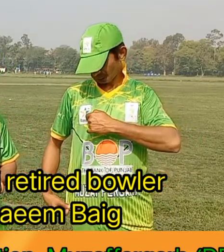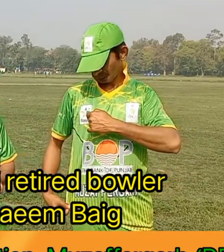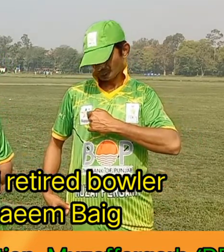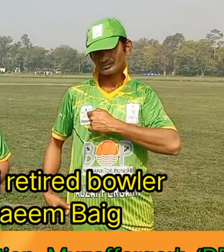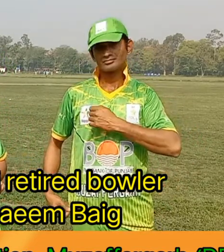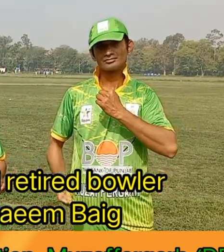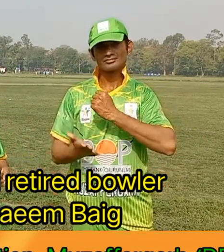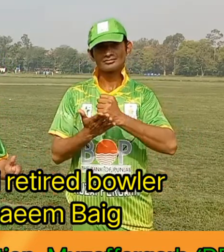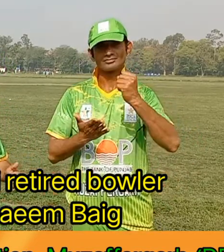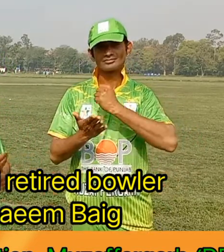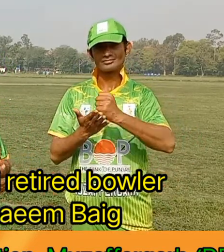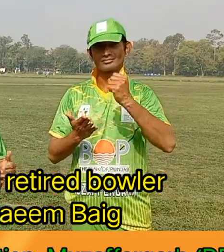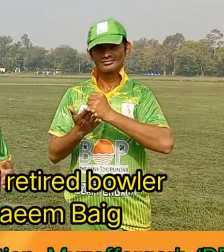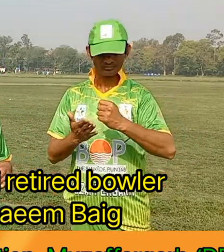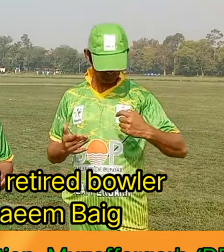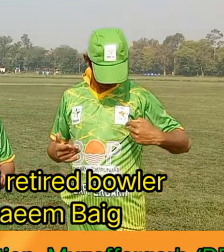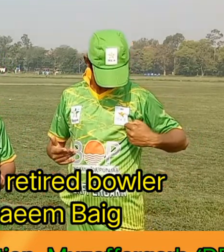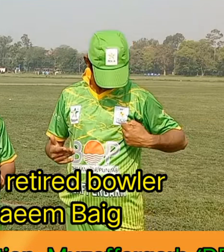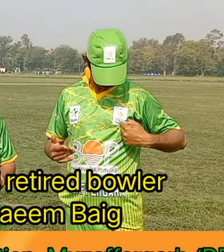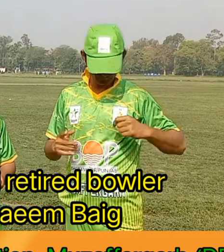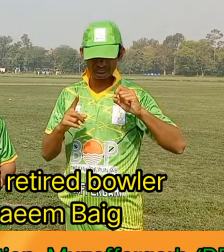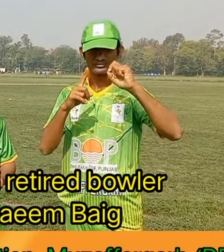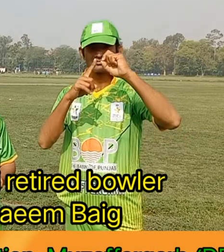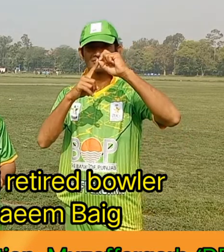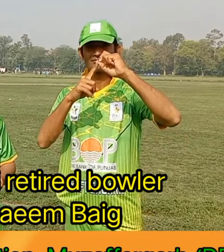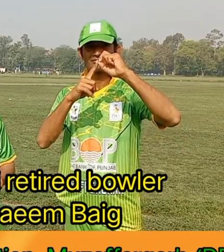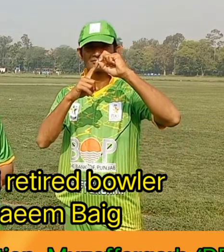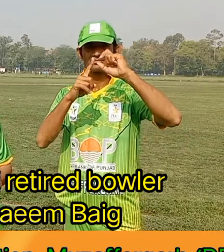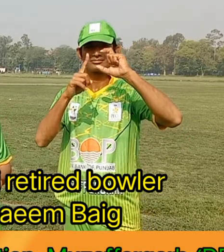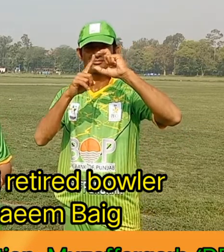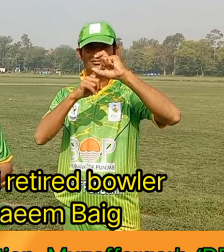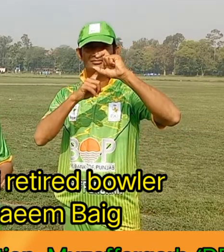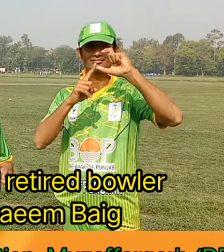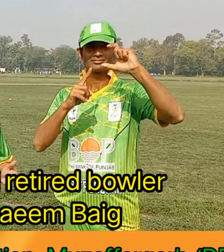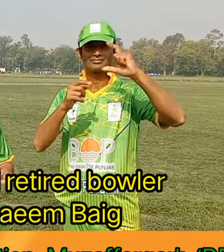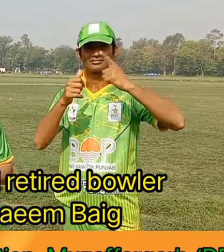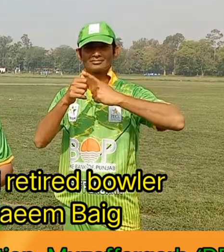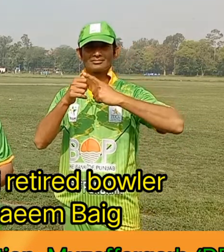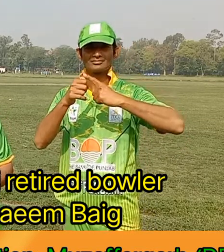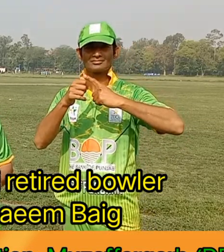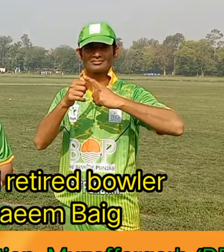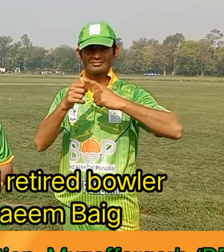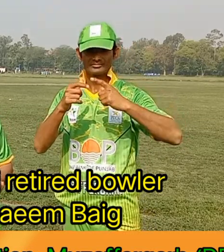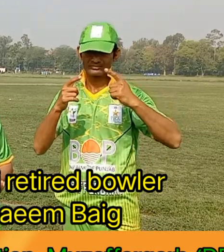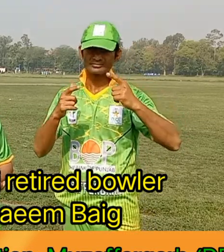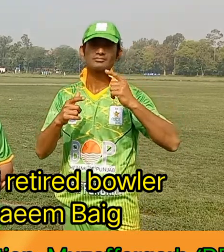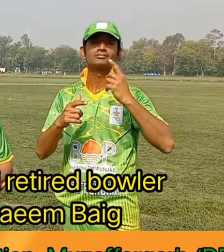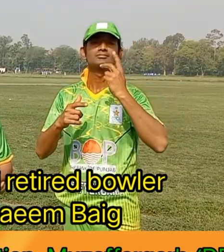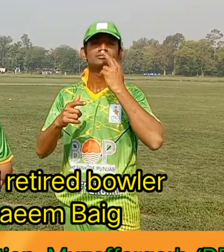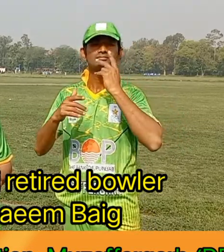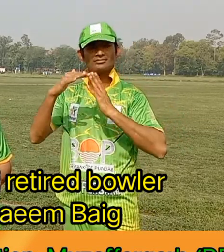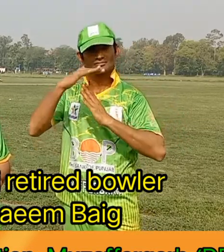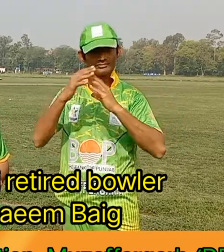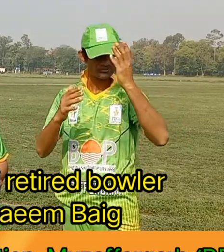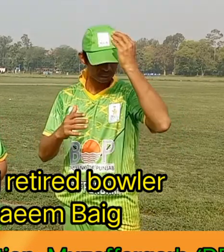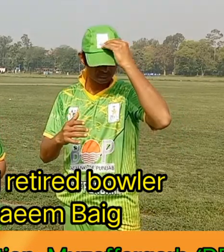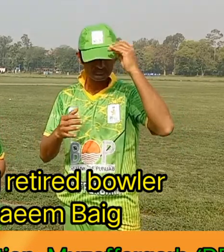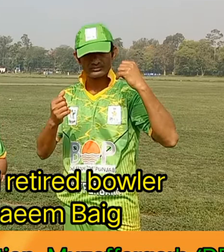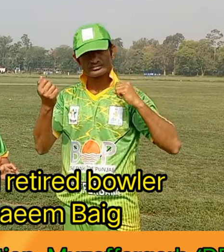وہ چینج ہو چکے ہیں ہمارے پاس جو ہے جو صدر کی سیلیکشن ہوئی ہے وہ عرفان علی کی ہوئی ہے لیکن